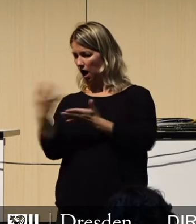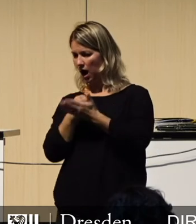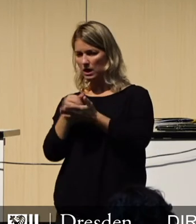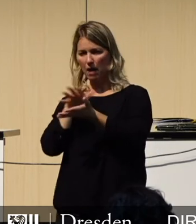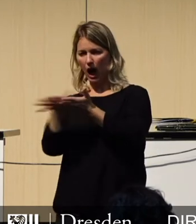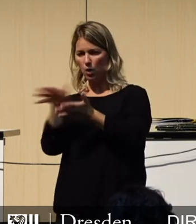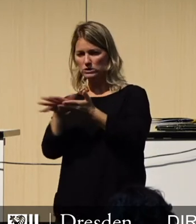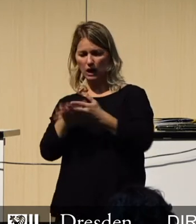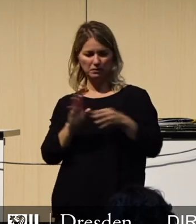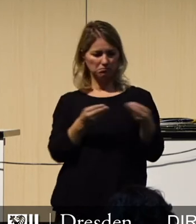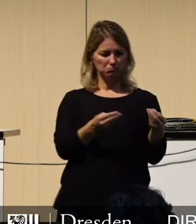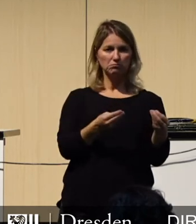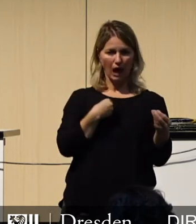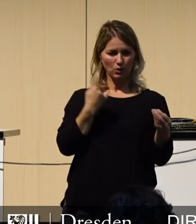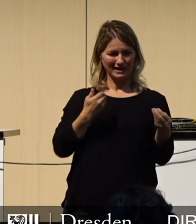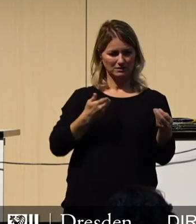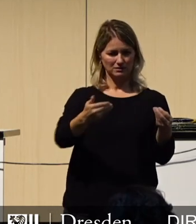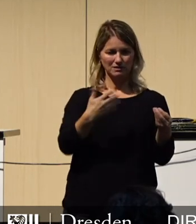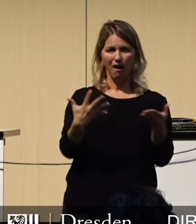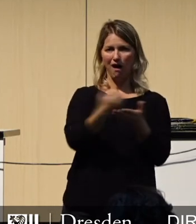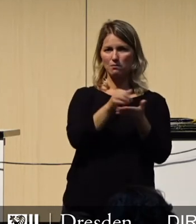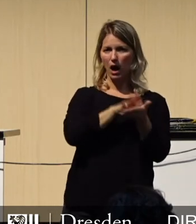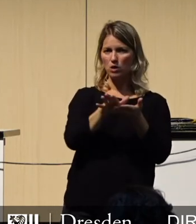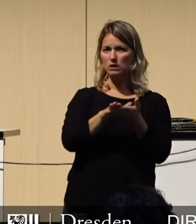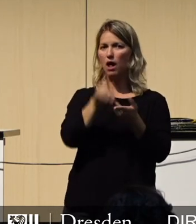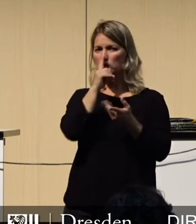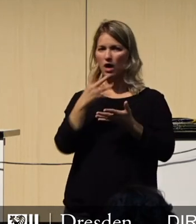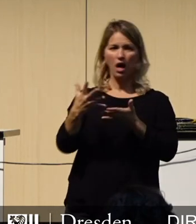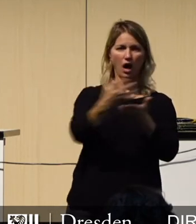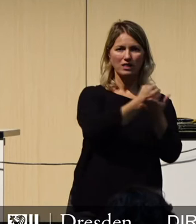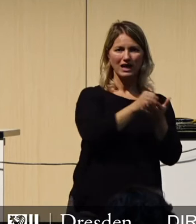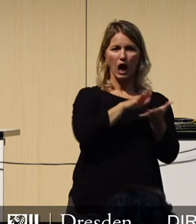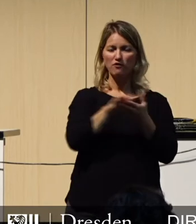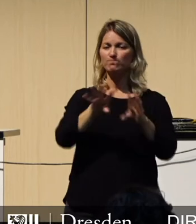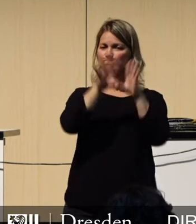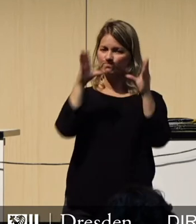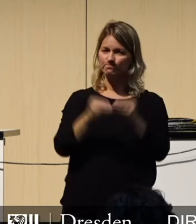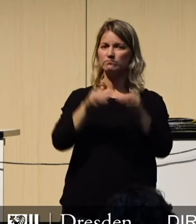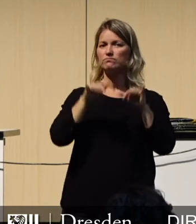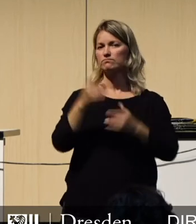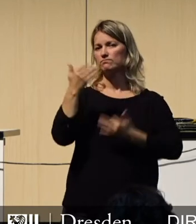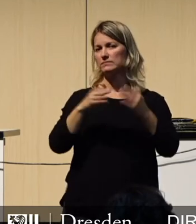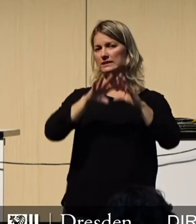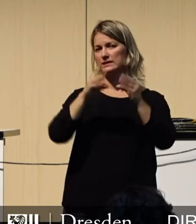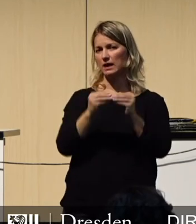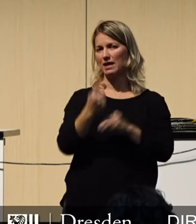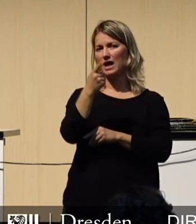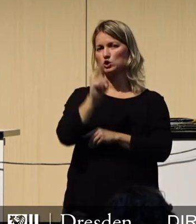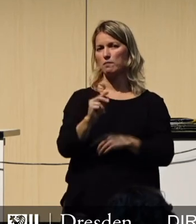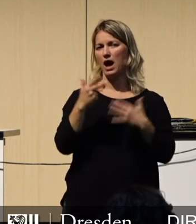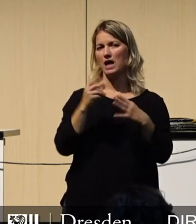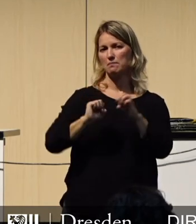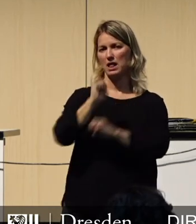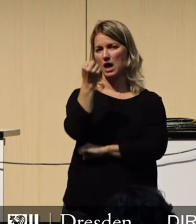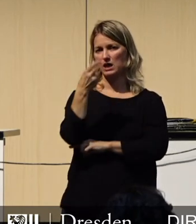es im Finanzdeutsch heißt, Erträge und Aufwendungen von rund 1,8 Milliarden Euro rechnen. Dieser Haushalt